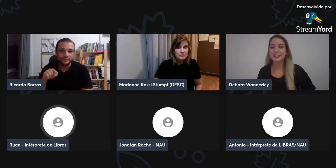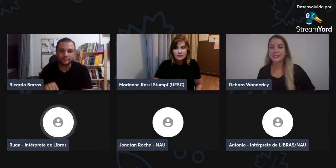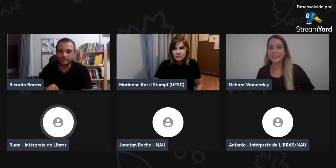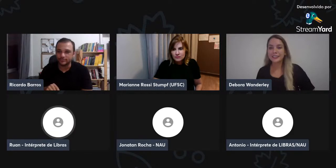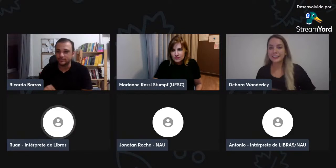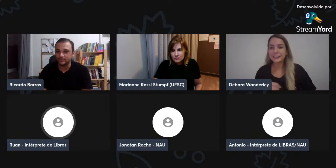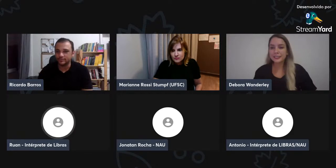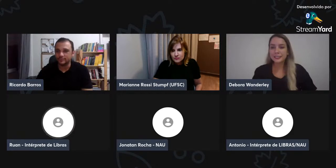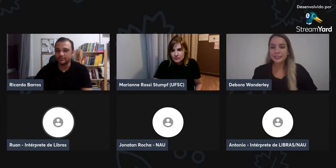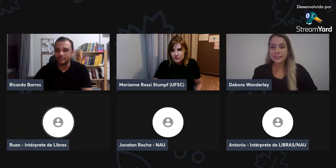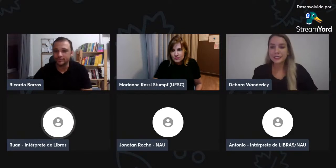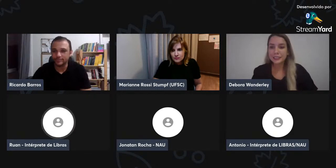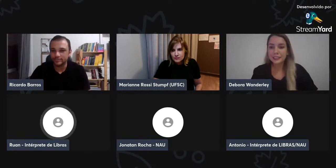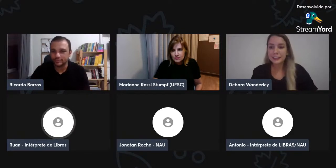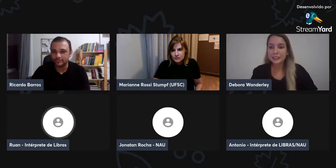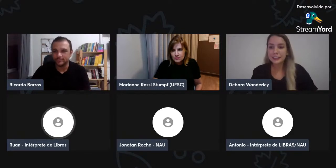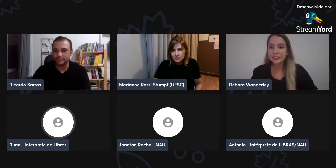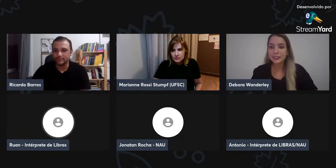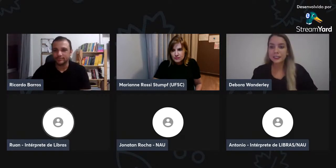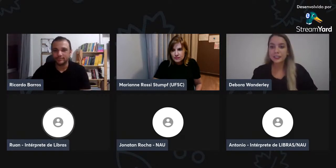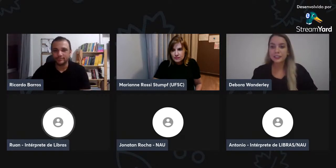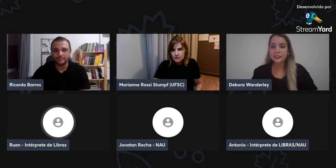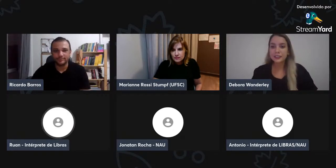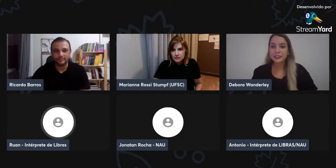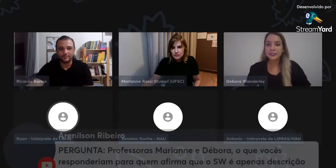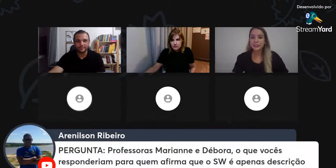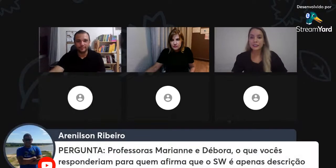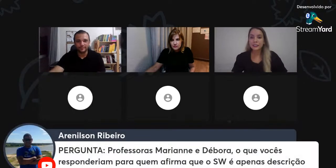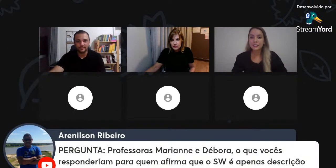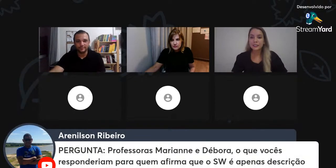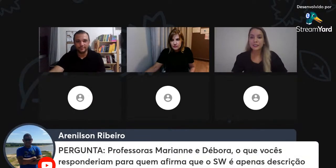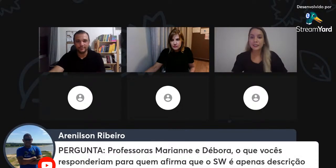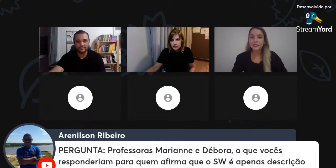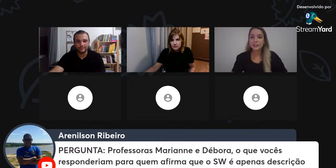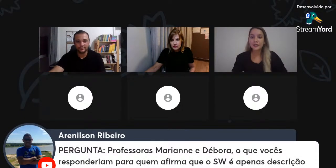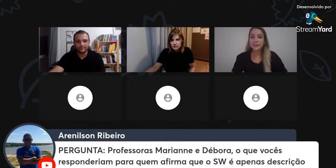Temos também outra pergunta do professor Enilson.